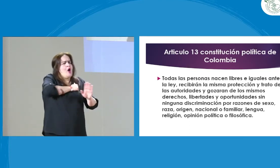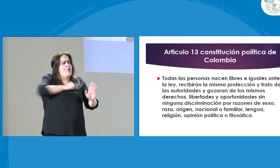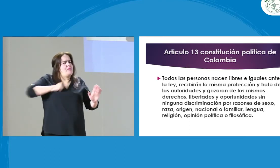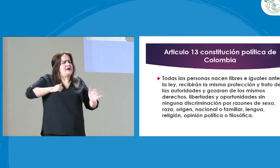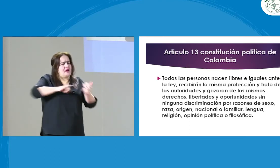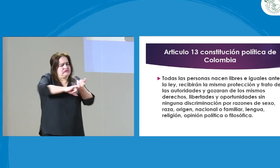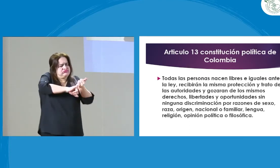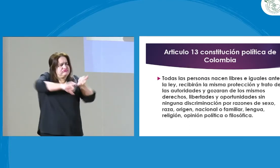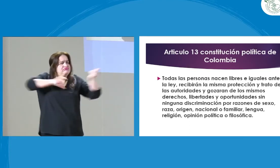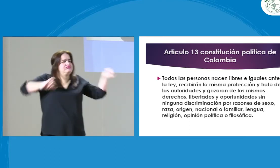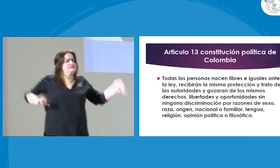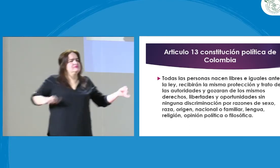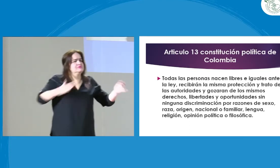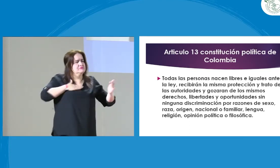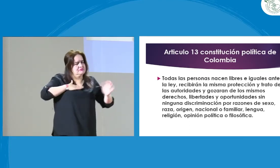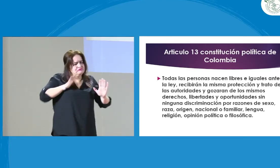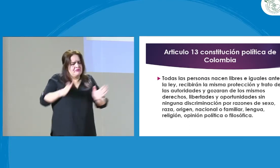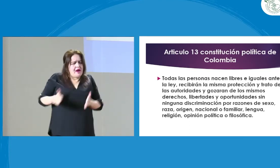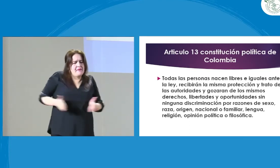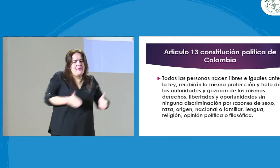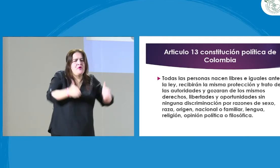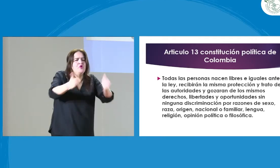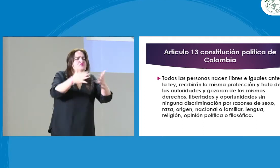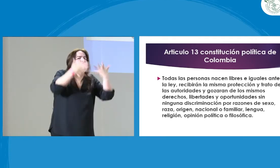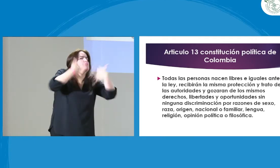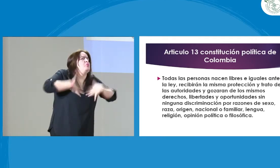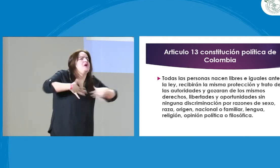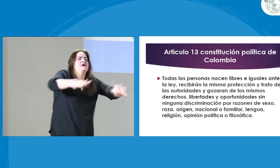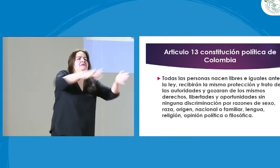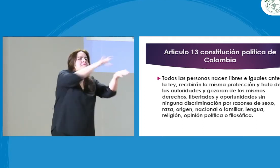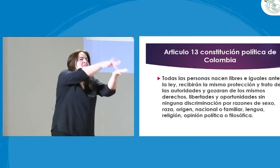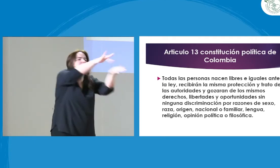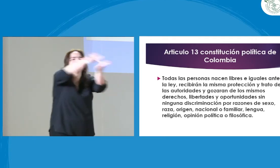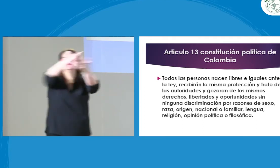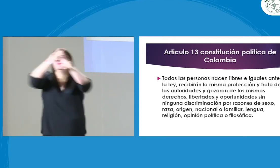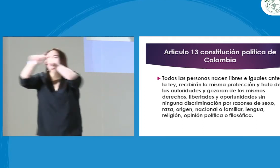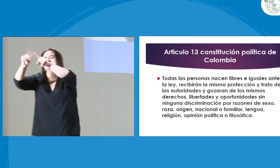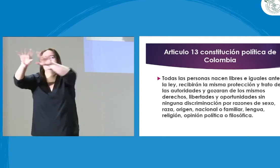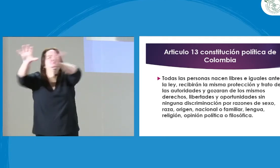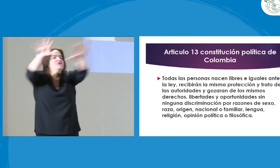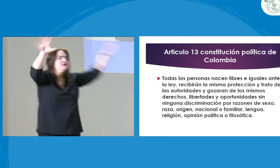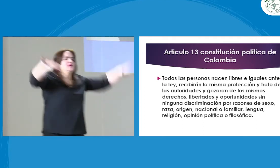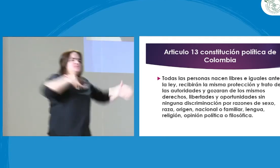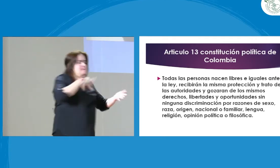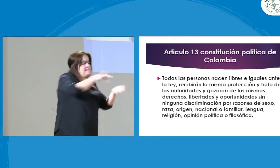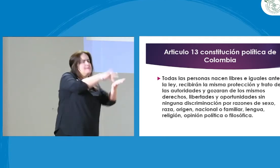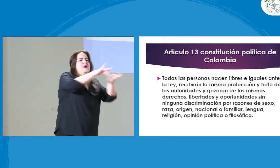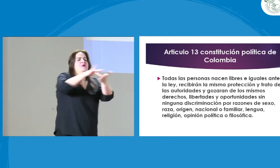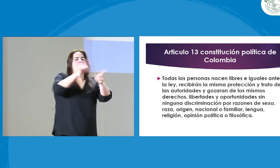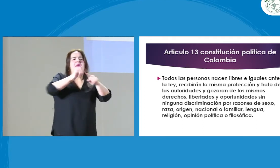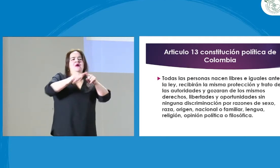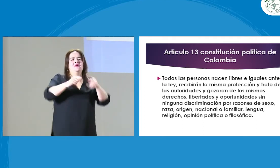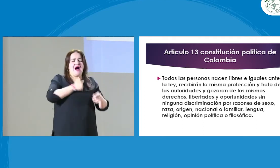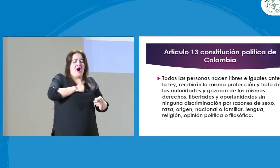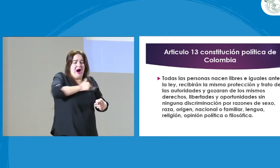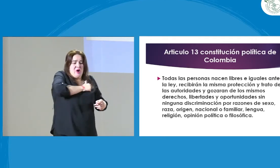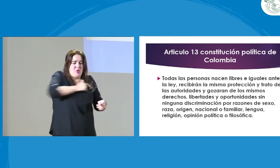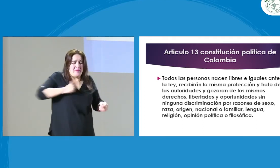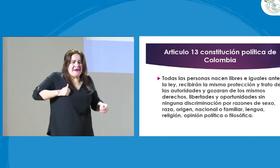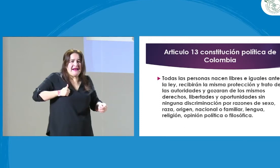queremos? Ahora hablemos de la autonomía. Entonces yo decido en qué lugares quiero participar, en qué contextos